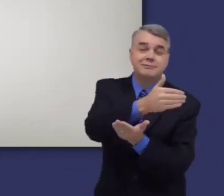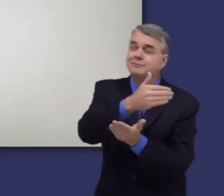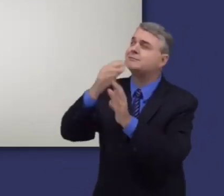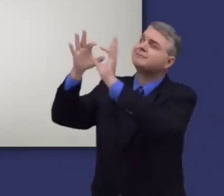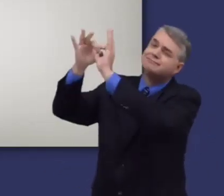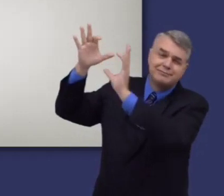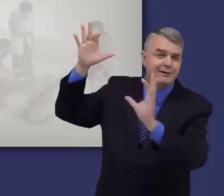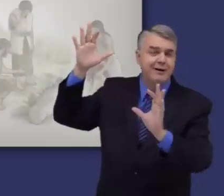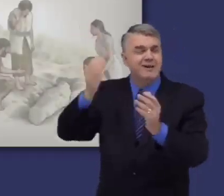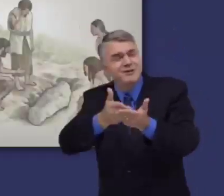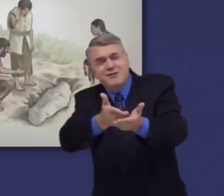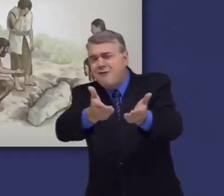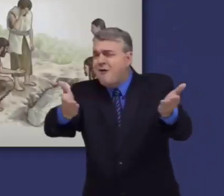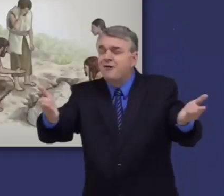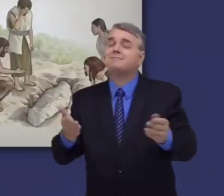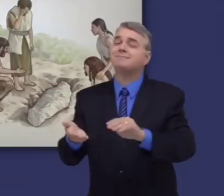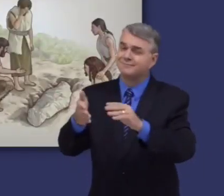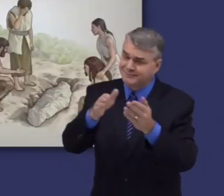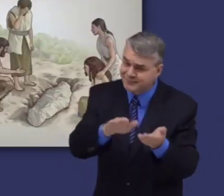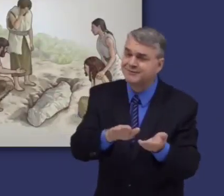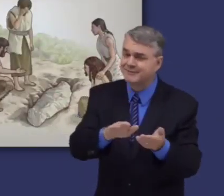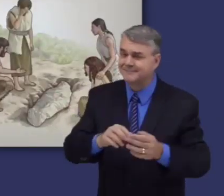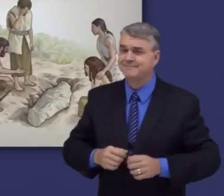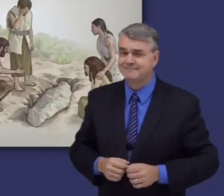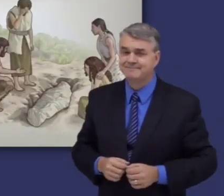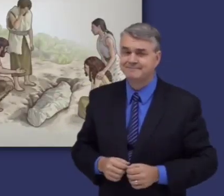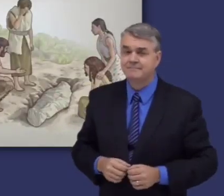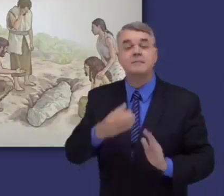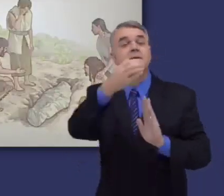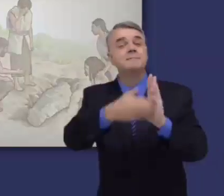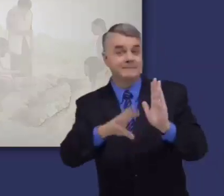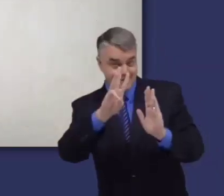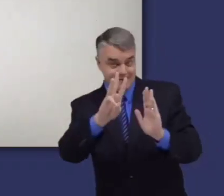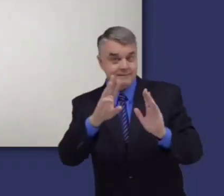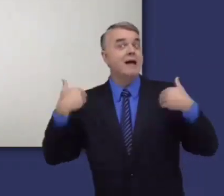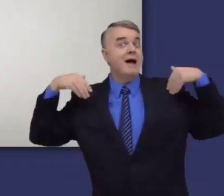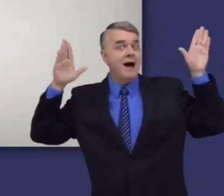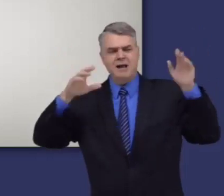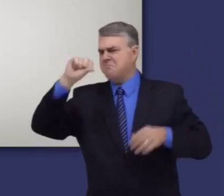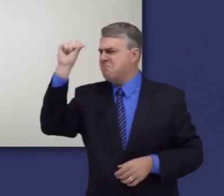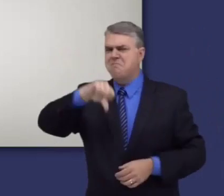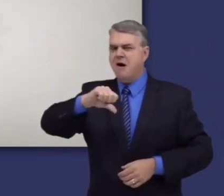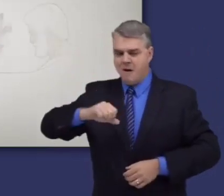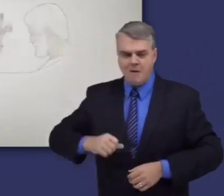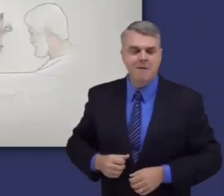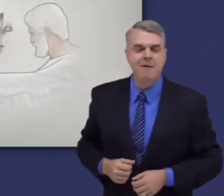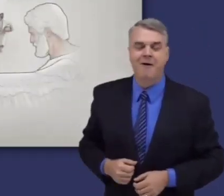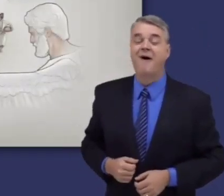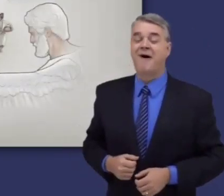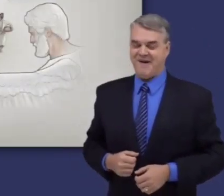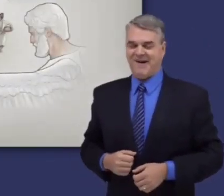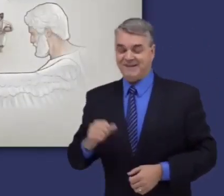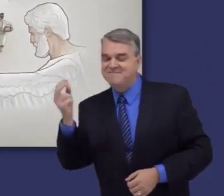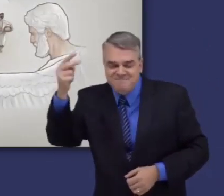Dios. En el capítulo 6, ángeles